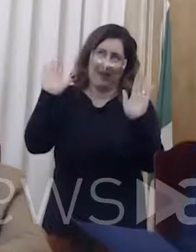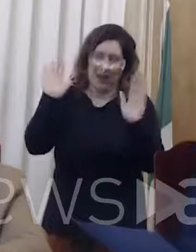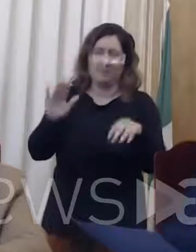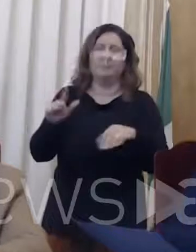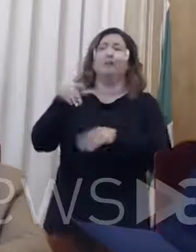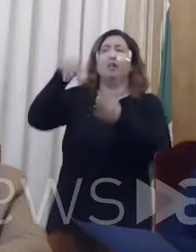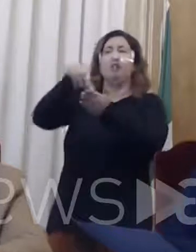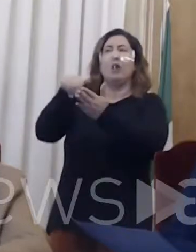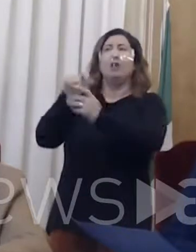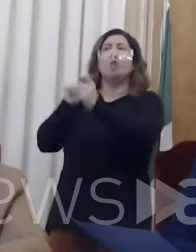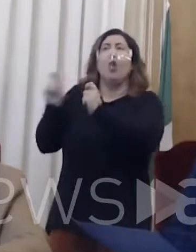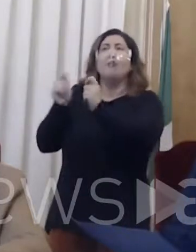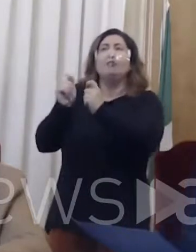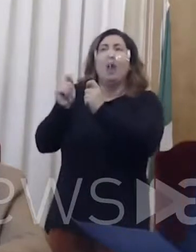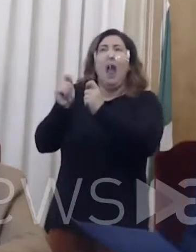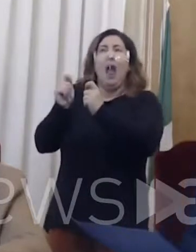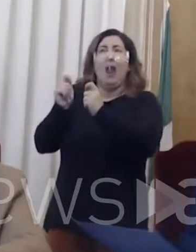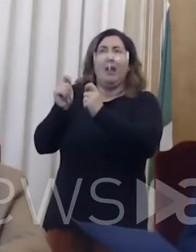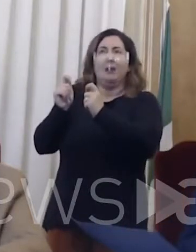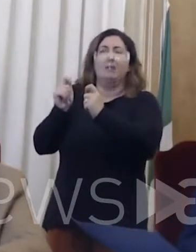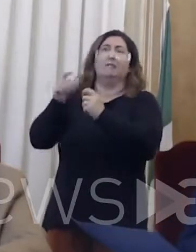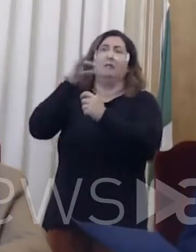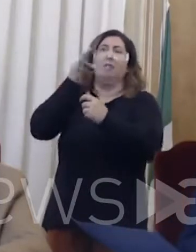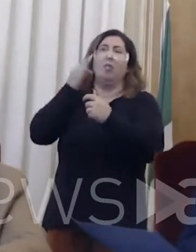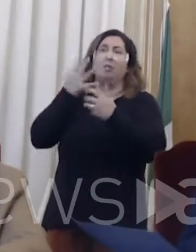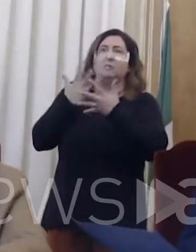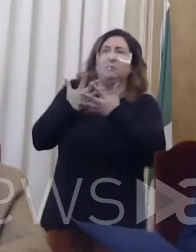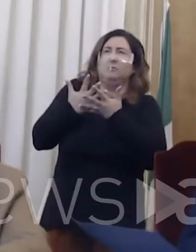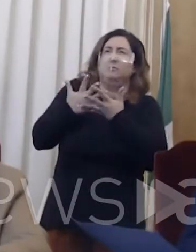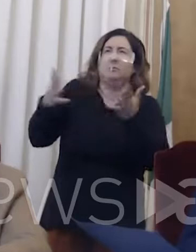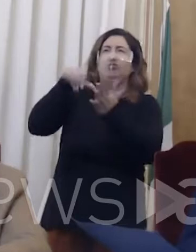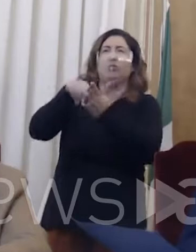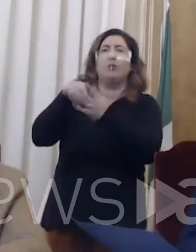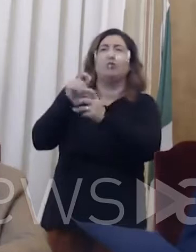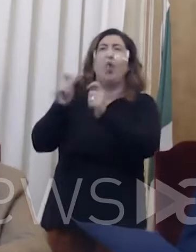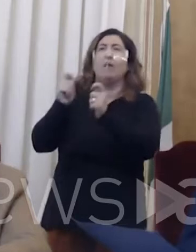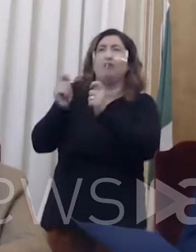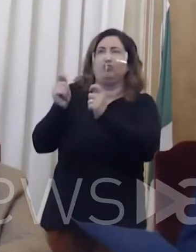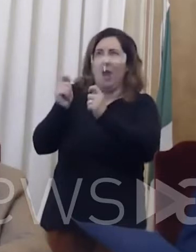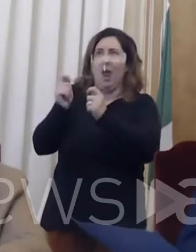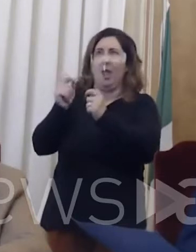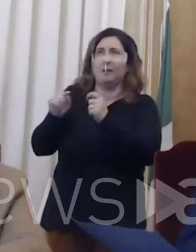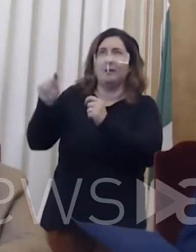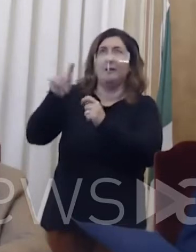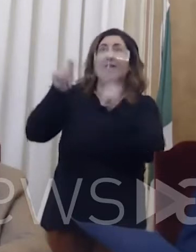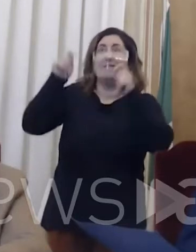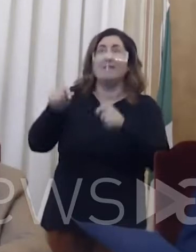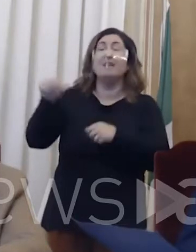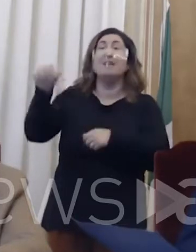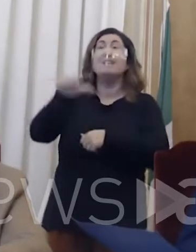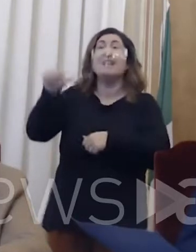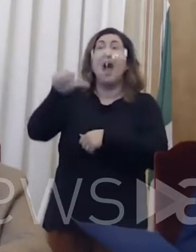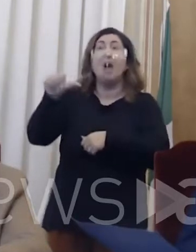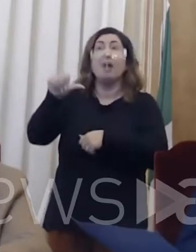I centri commerciali intesi come grandi superfici di vendita del nostro Piemonte da questo sabato saranno